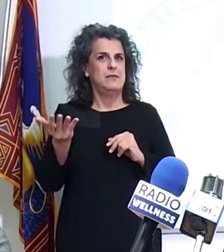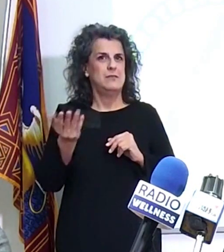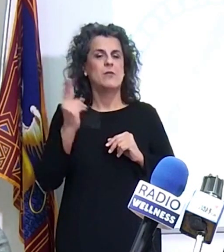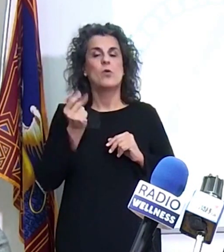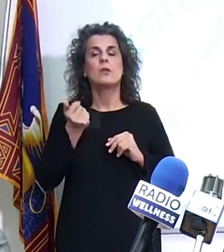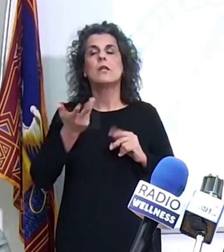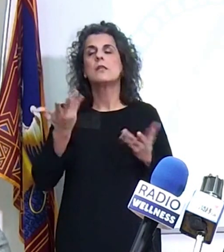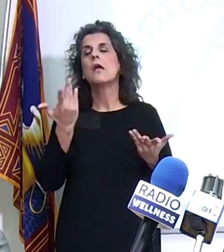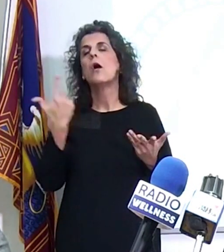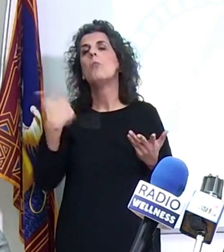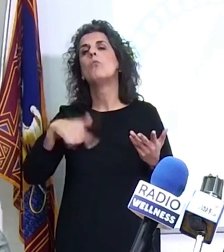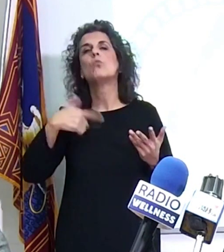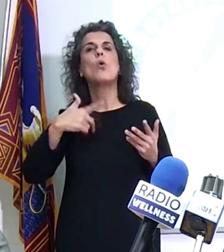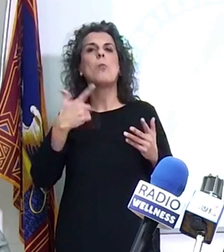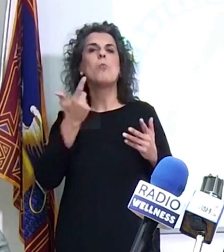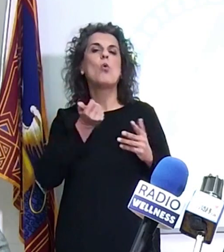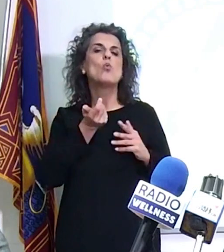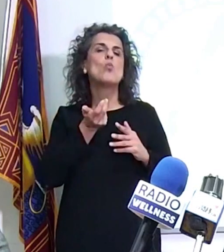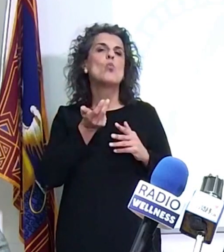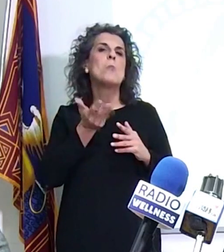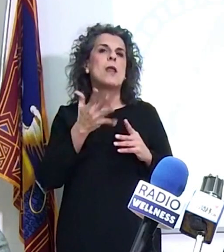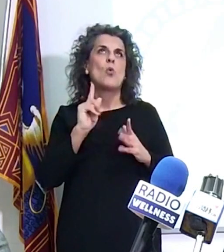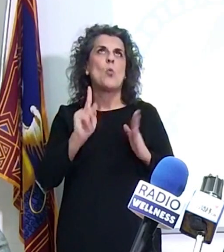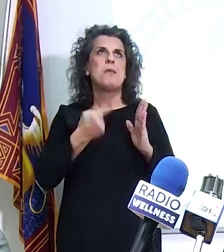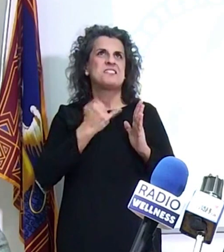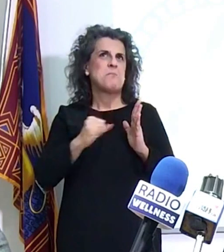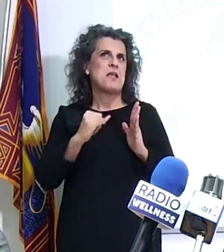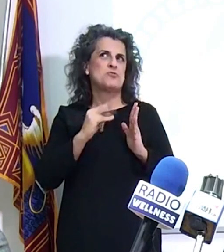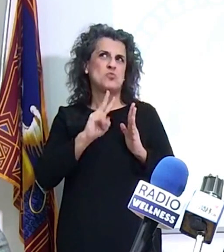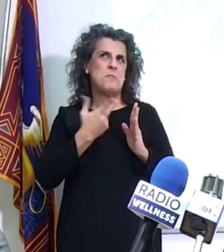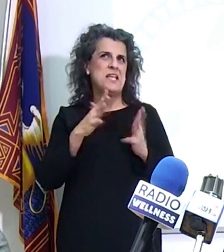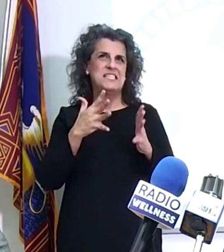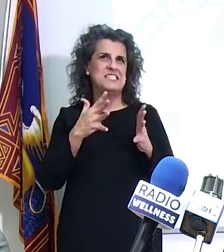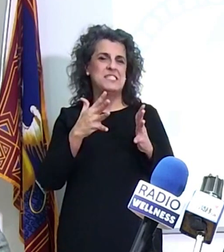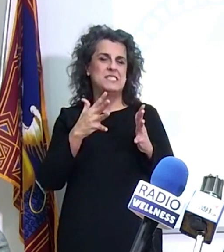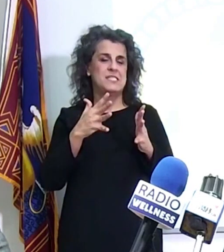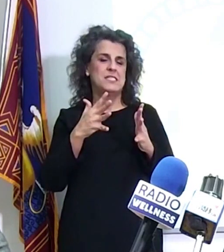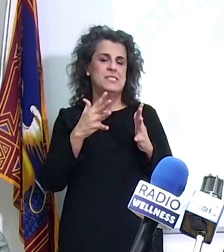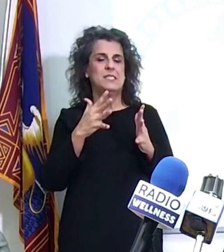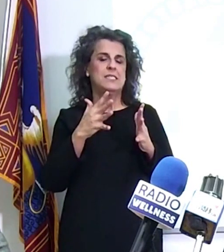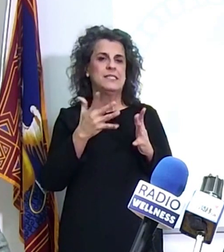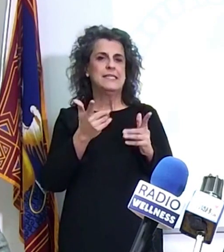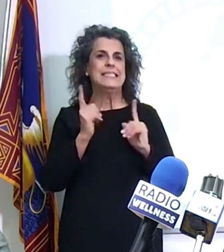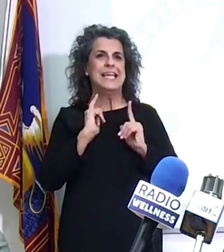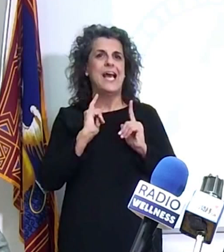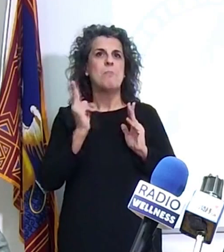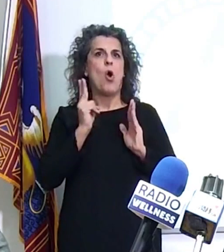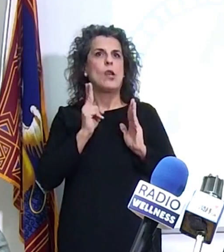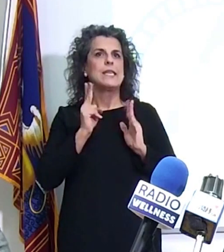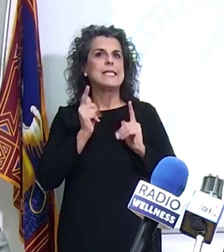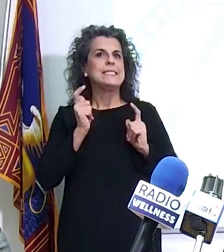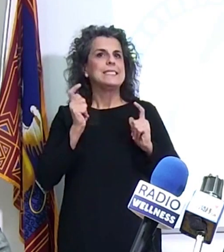Purtroppo il recupero sui numeri avvenuto in un mese e mezzo, due mesi al massimo, che ci ha creato una escalation di mortalità,